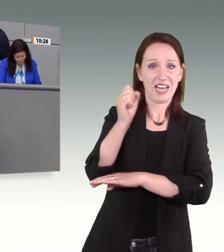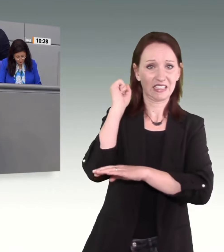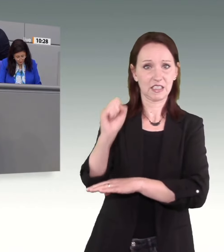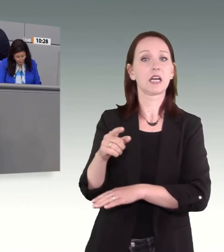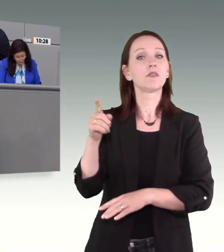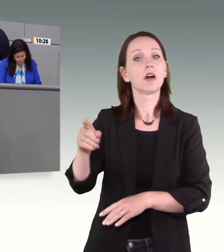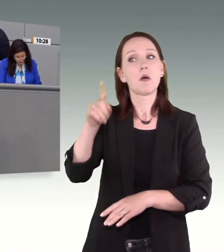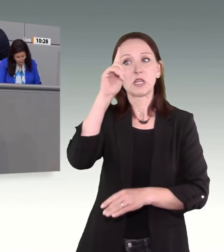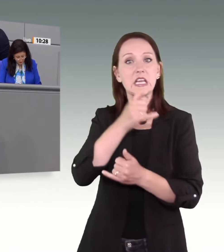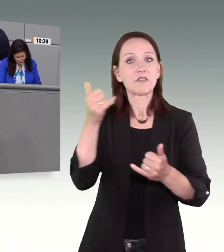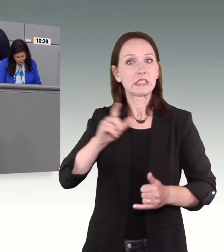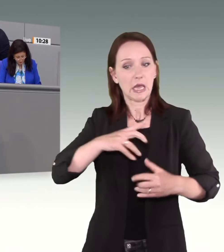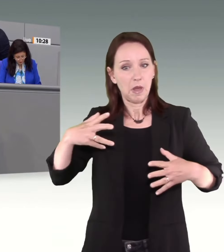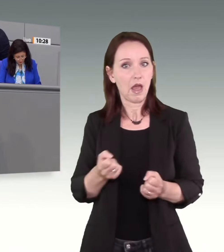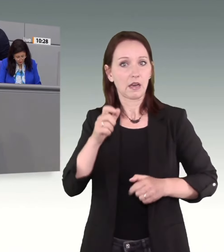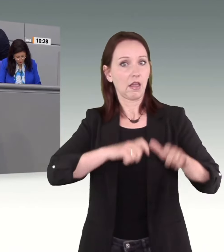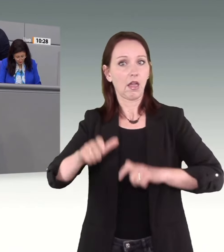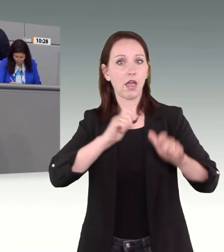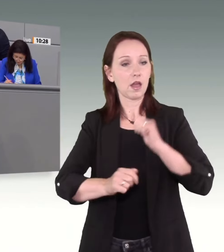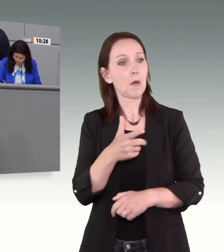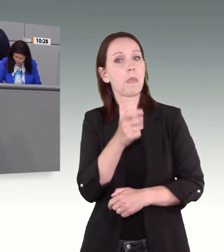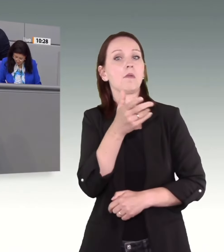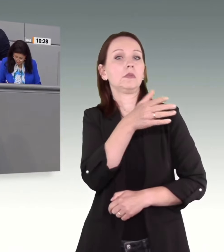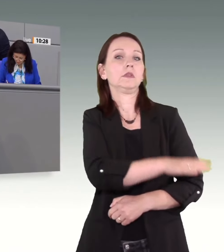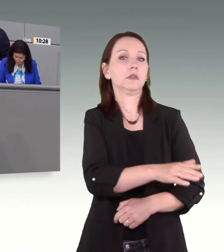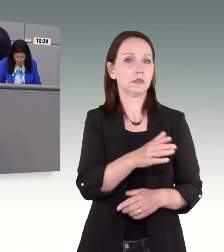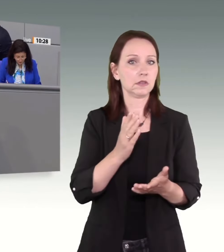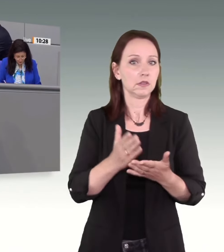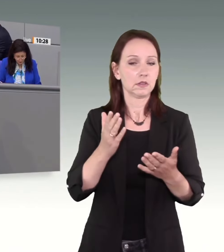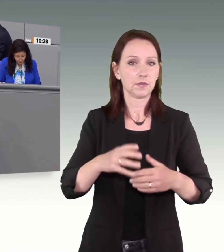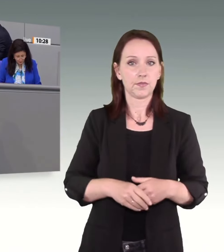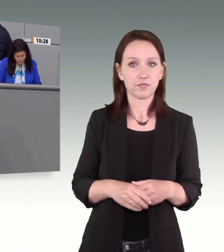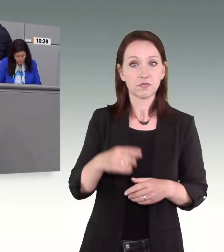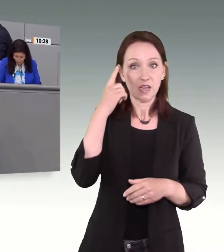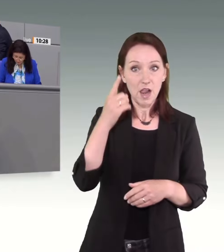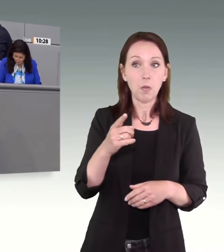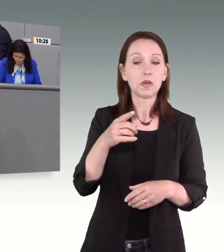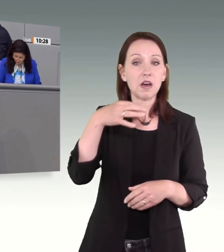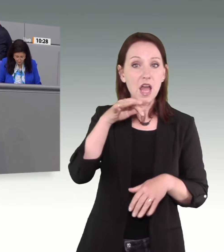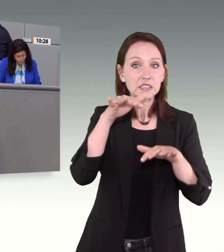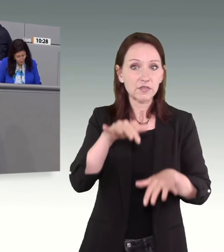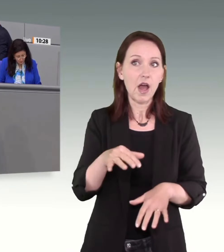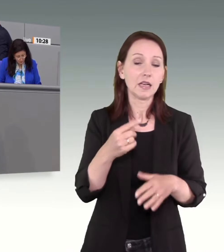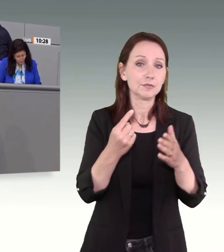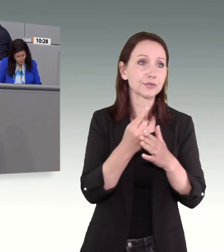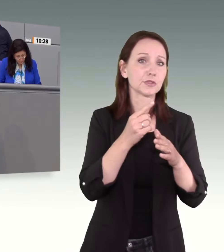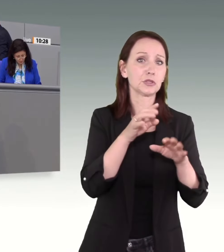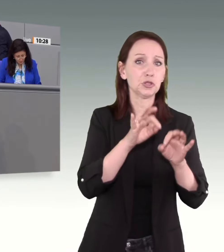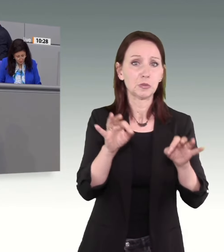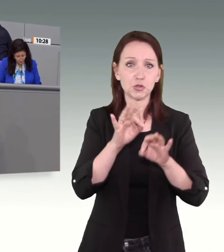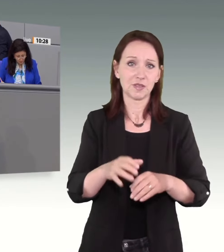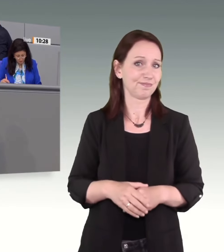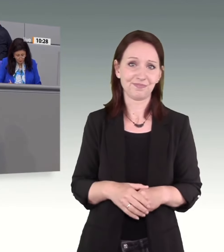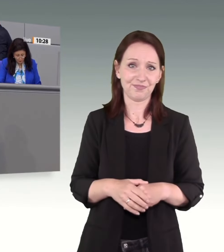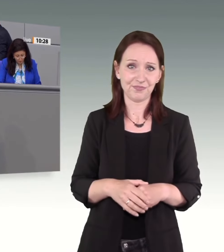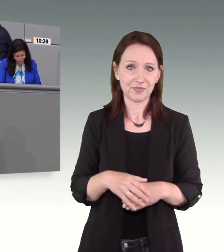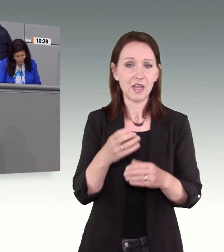nur tragische Einzelfälle, den belehren die aktuelle polizeiliche Kriminalstatistik und das Lagebild häuslicher